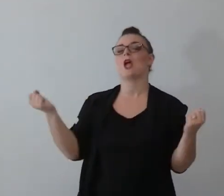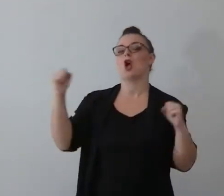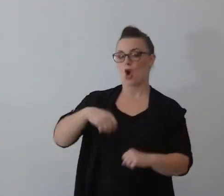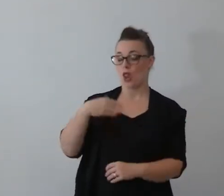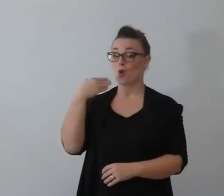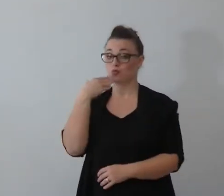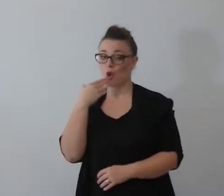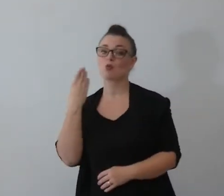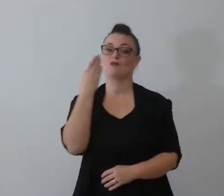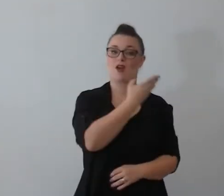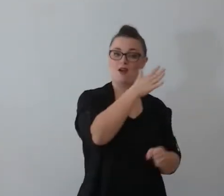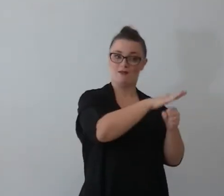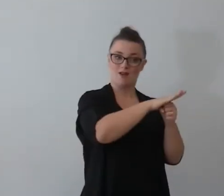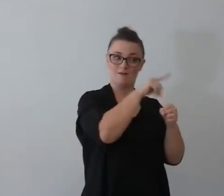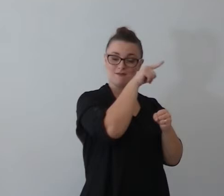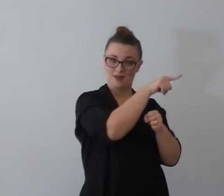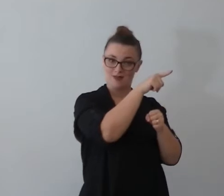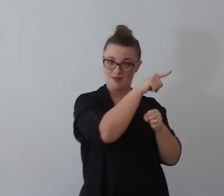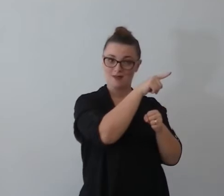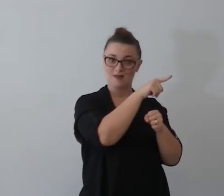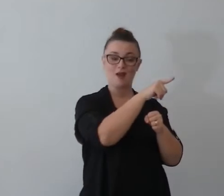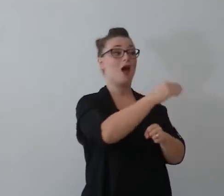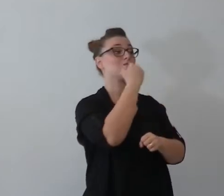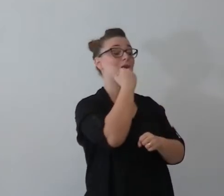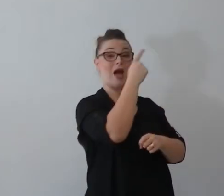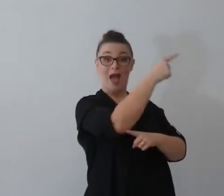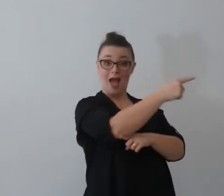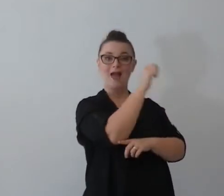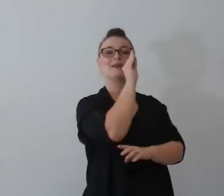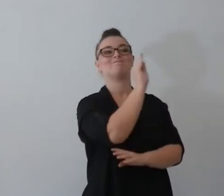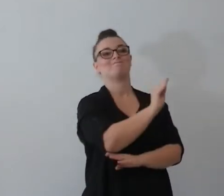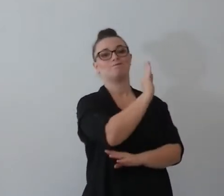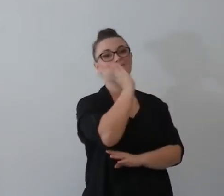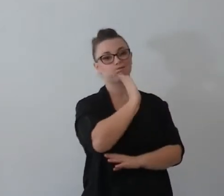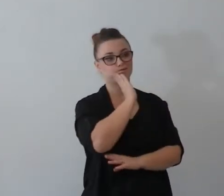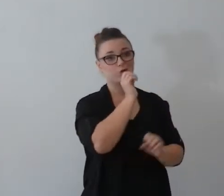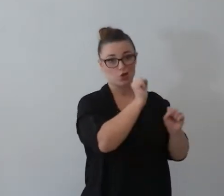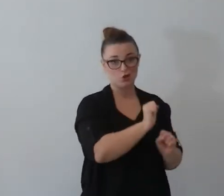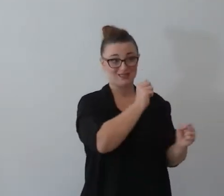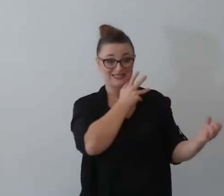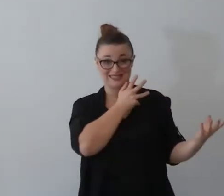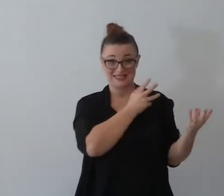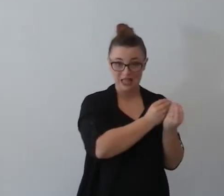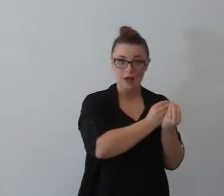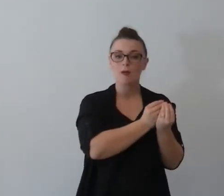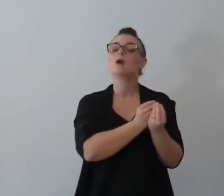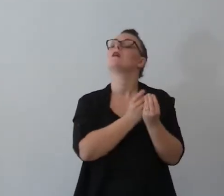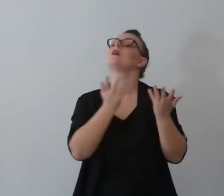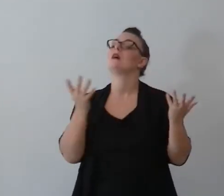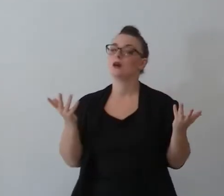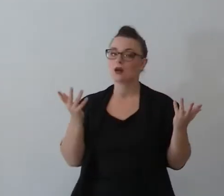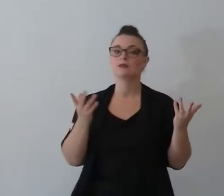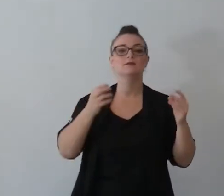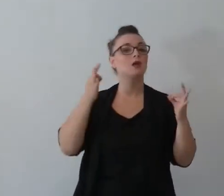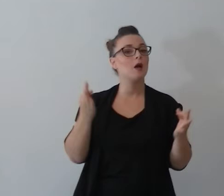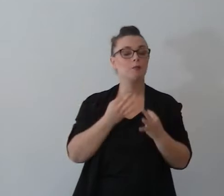padre della sposa chiede la mano e in ambito sempre controllato possono